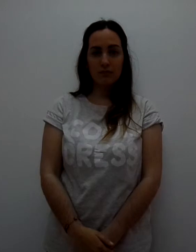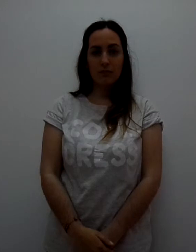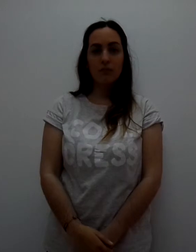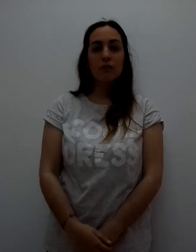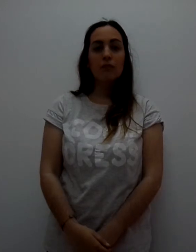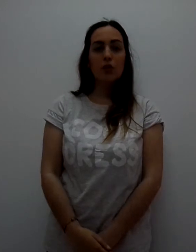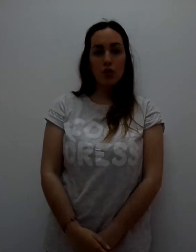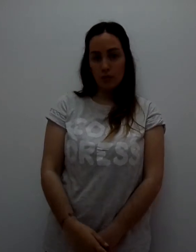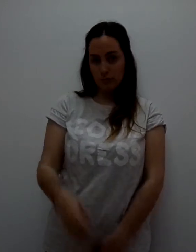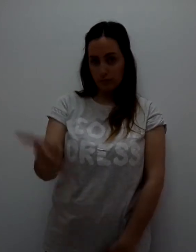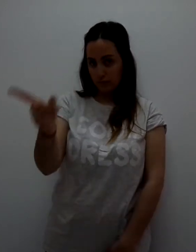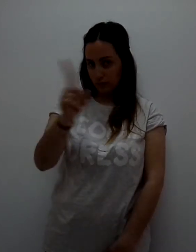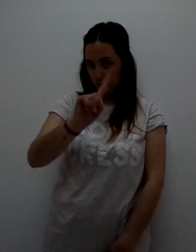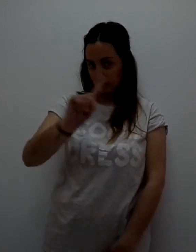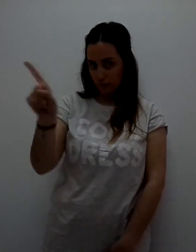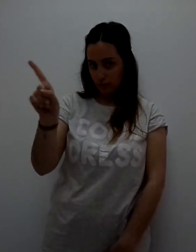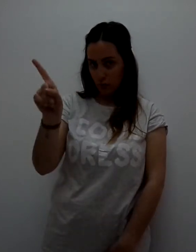No. No.